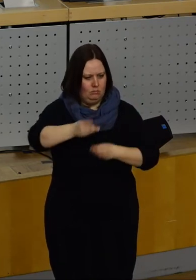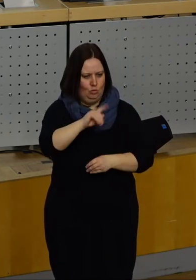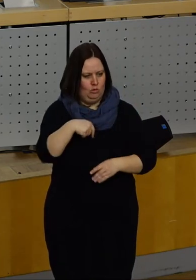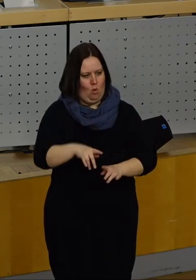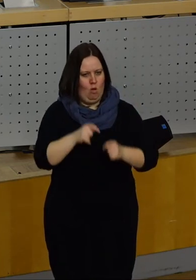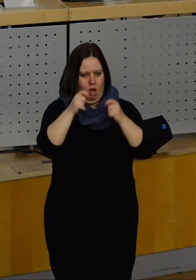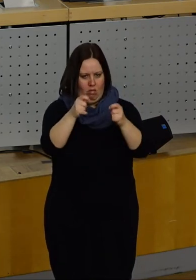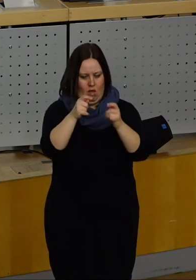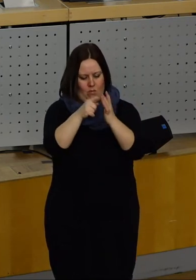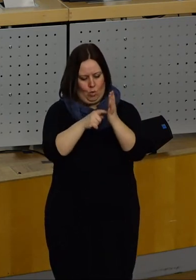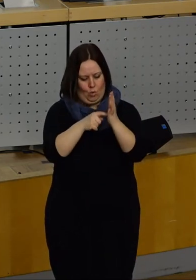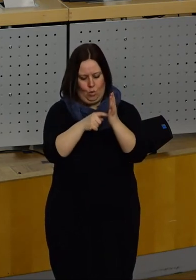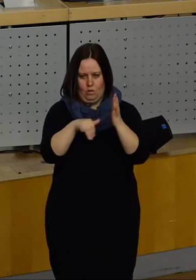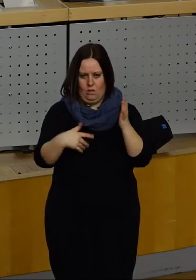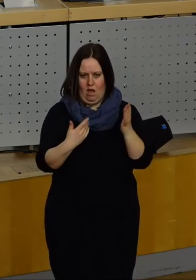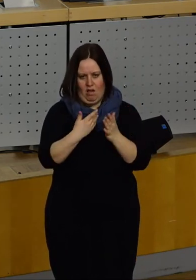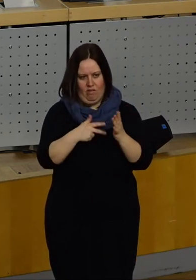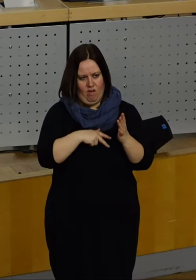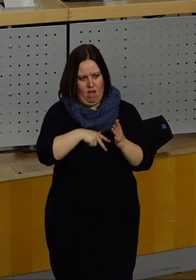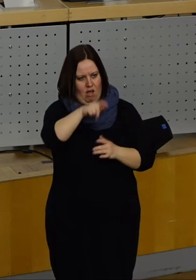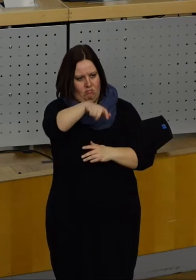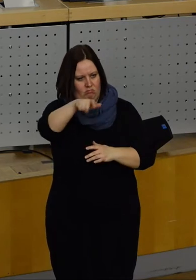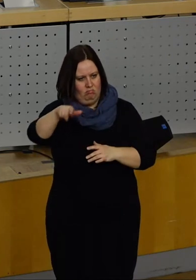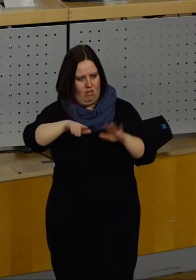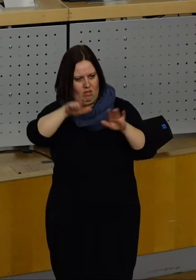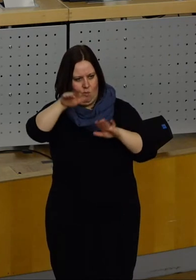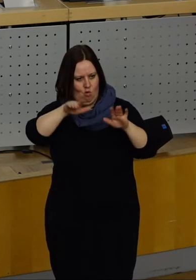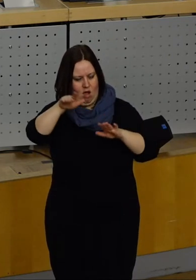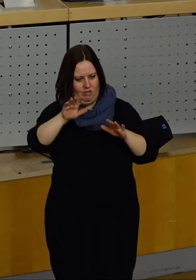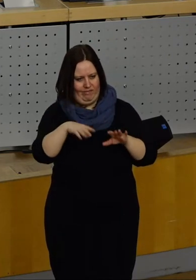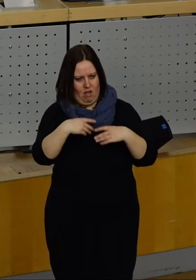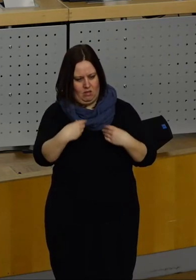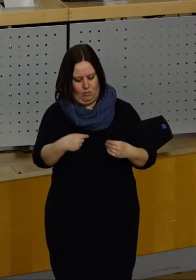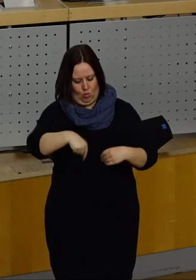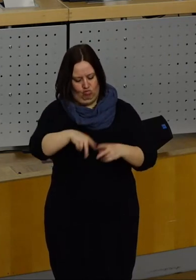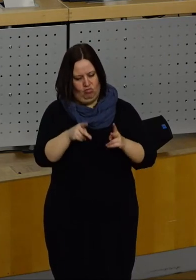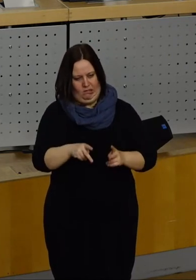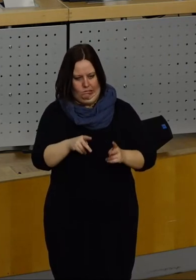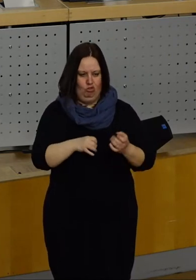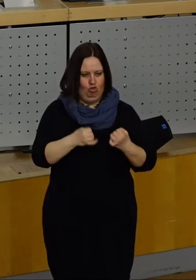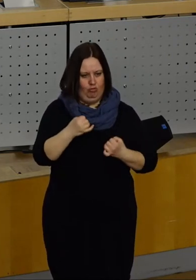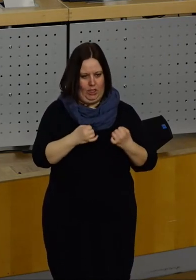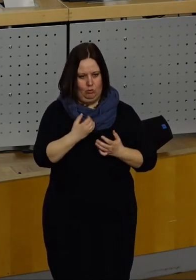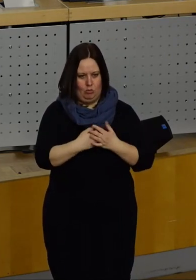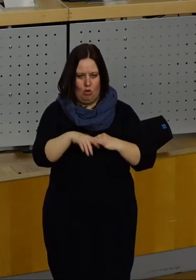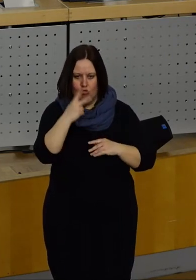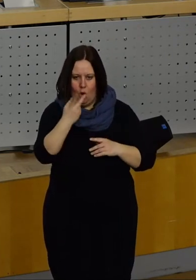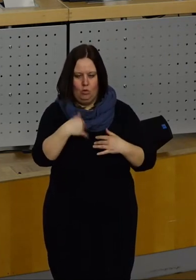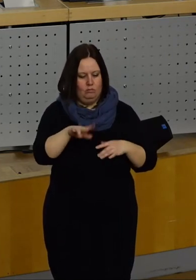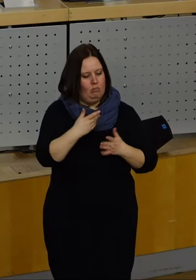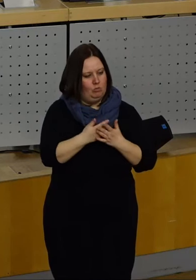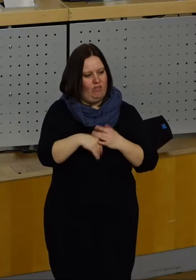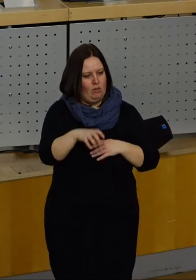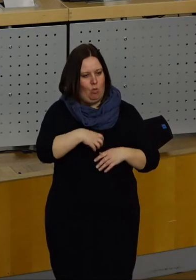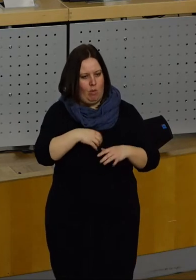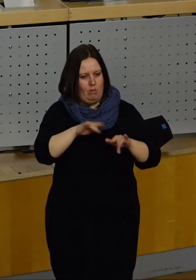Antrages ja auch ausführt, hängt die Akzeptanz der demokratischen Institutionen auch in unserer Stadt wesentlich von deren Kompetenz zur Lösung